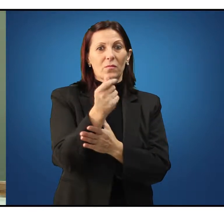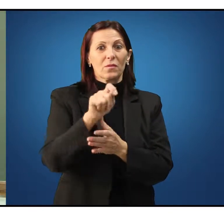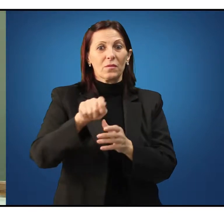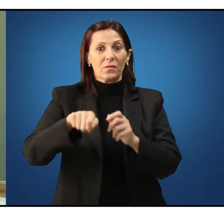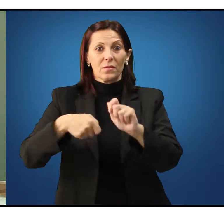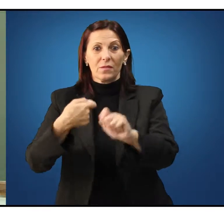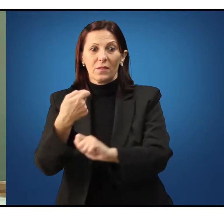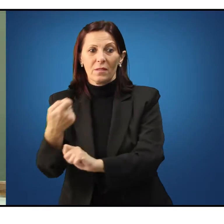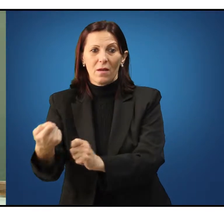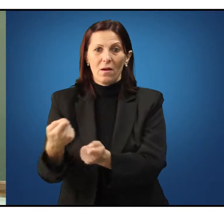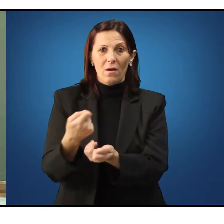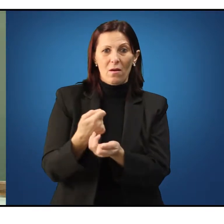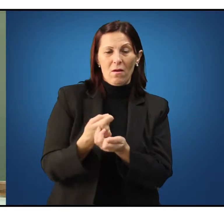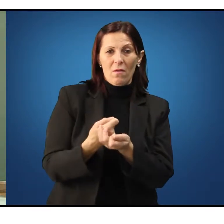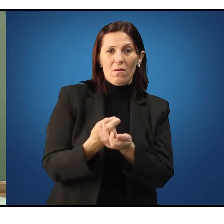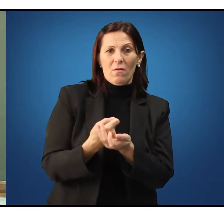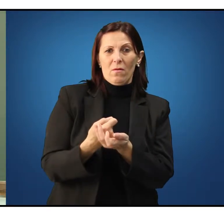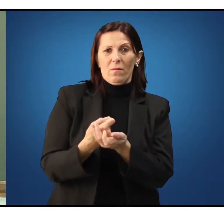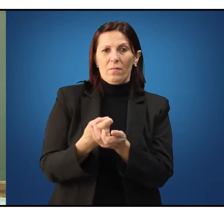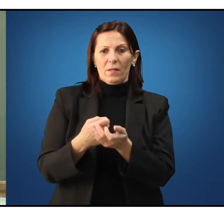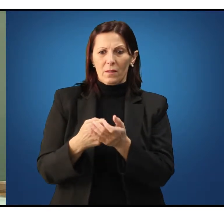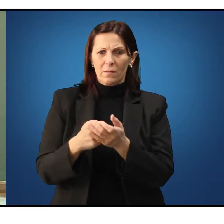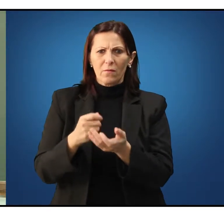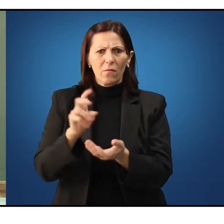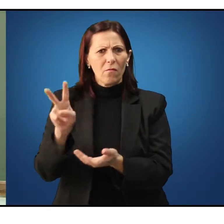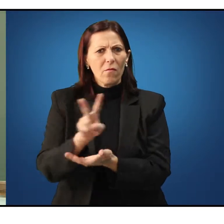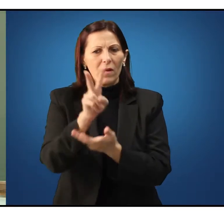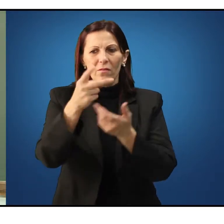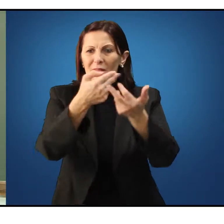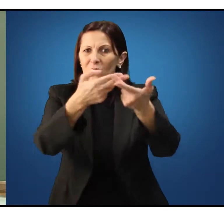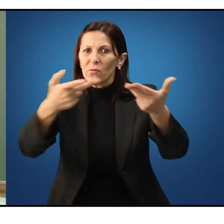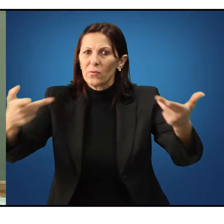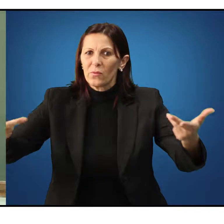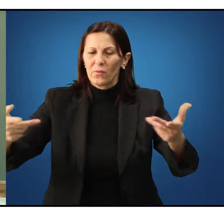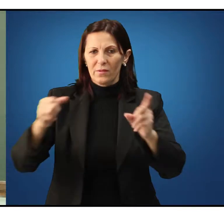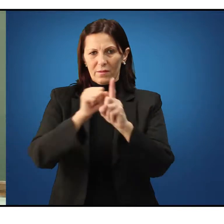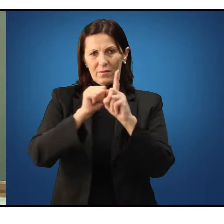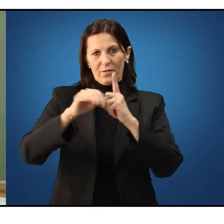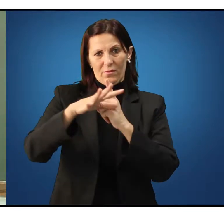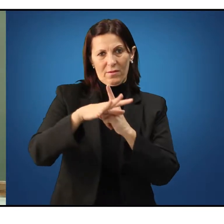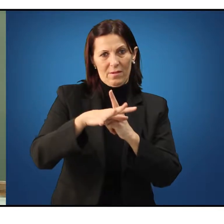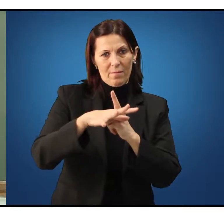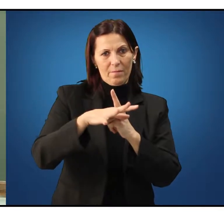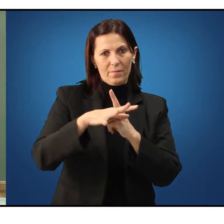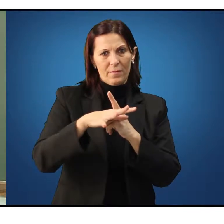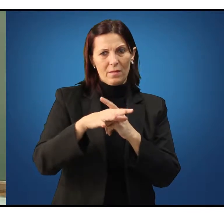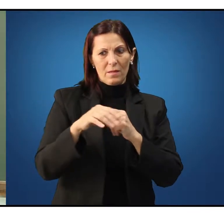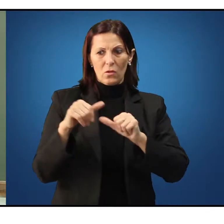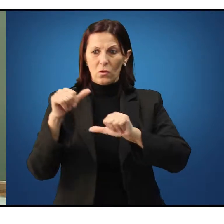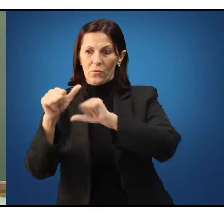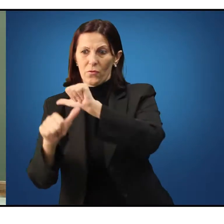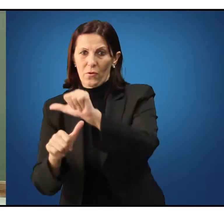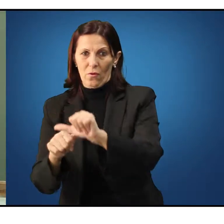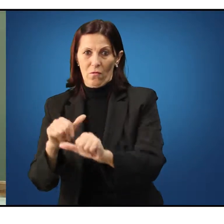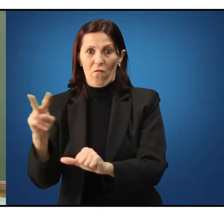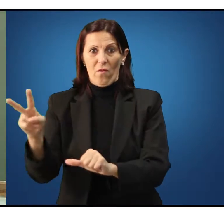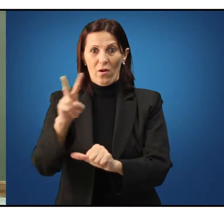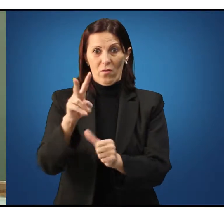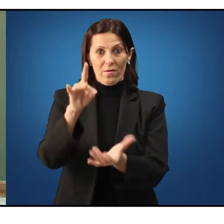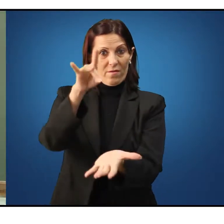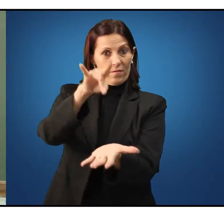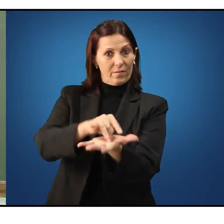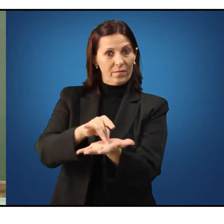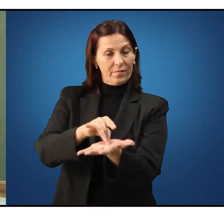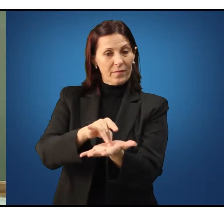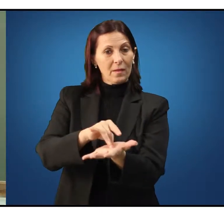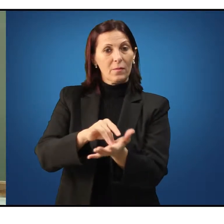de estabelecimento do valor das coisas. Eu troco agora uma coisa de valor real por uma